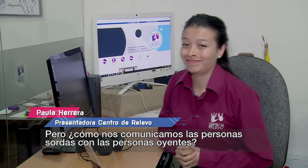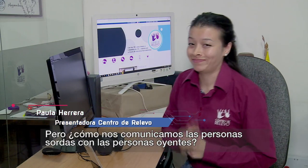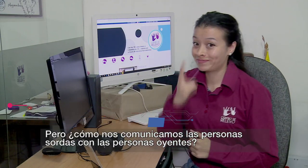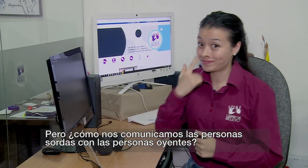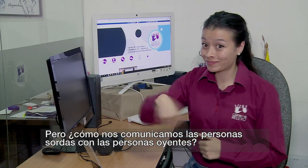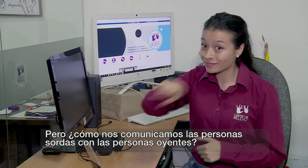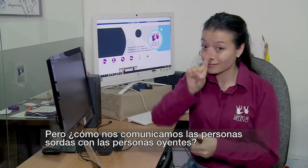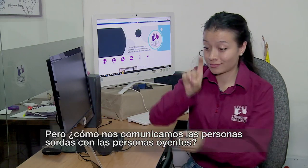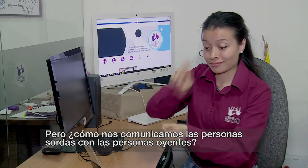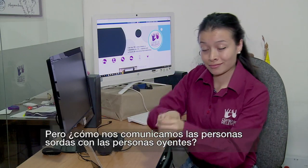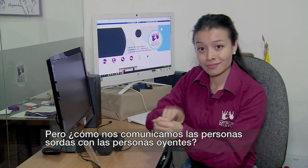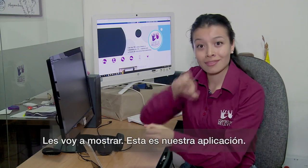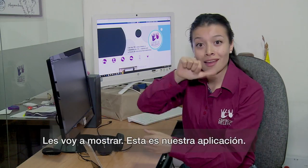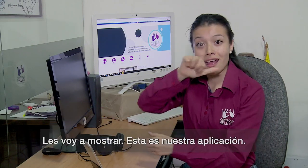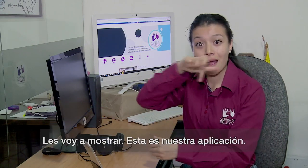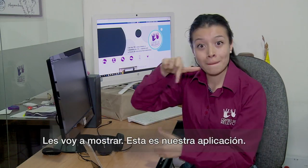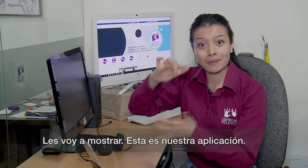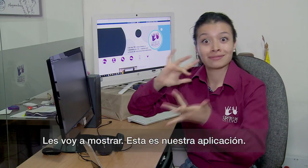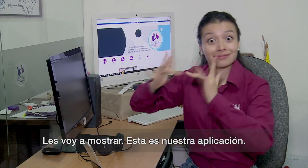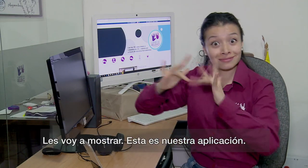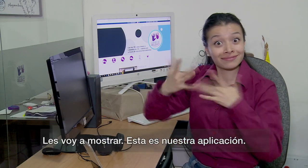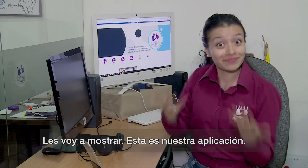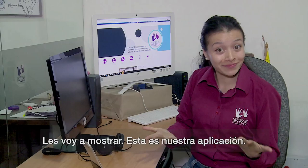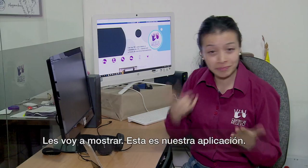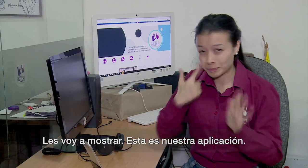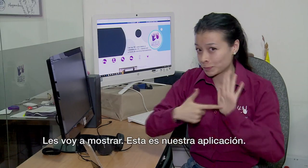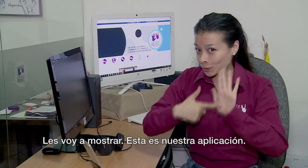oyentes? Les voy a mostrar, esta es nuestra aplicación.